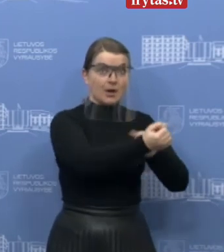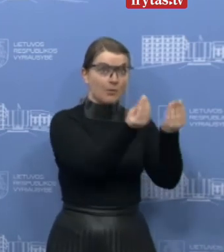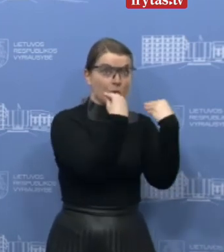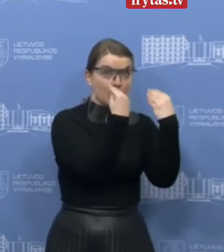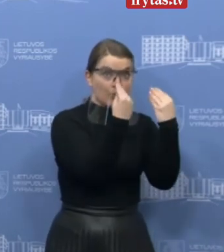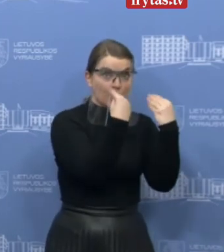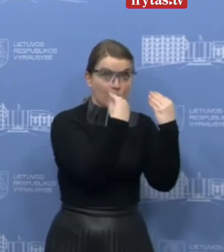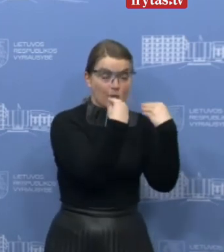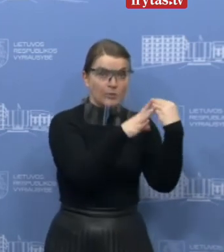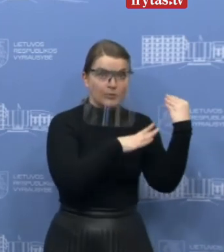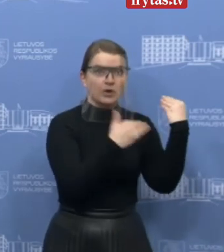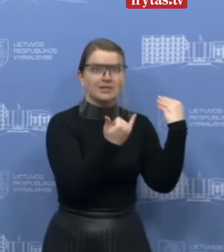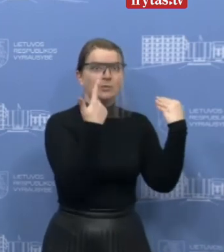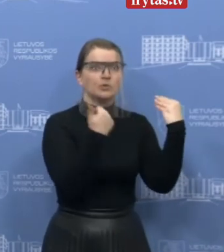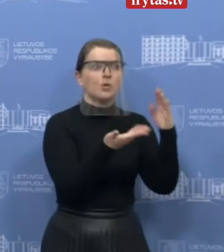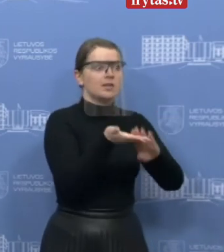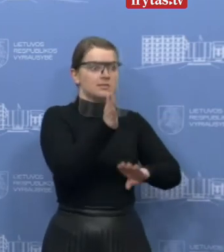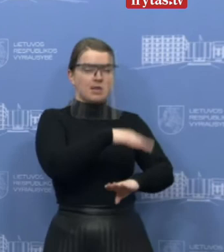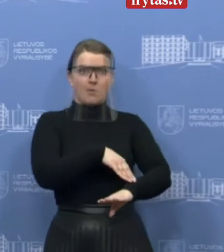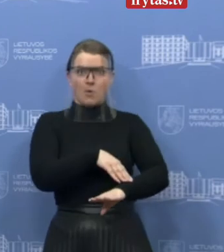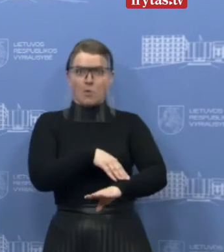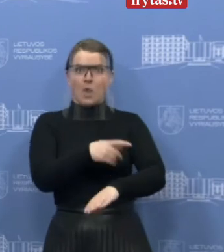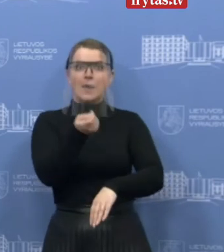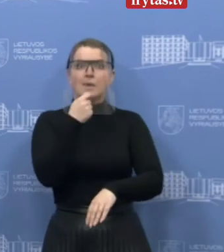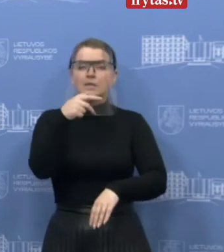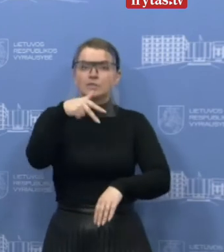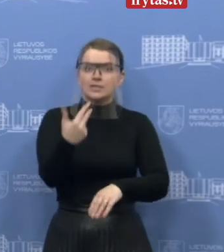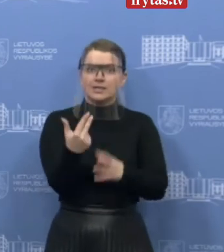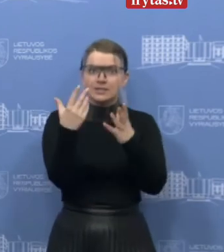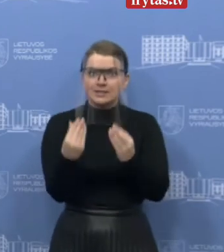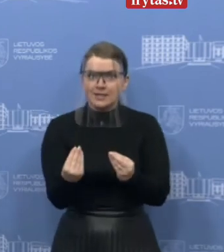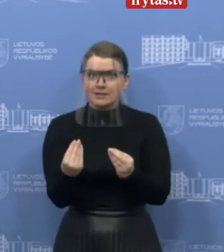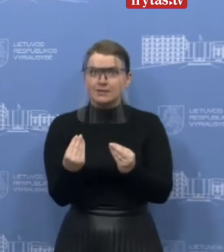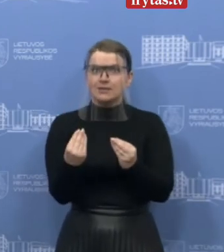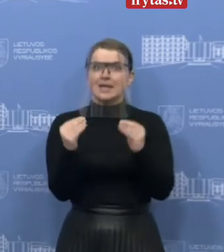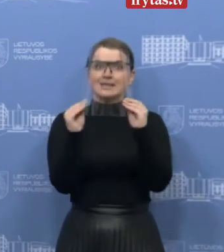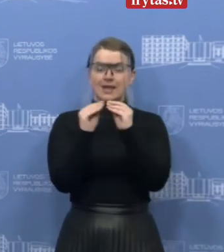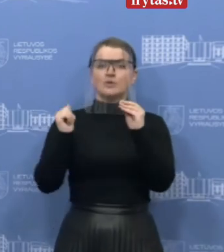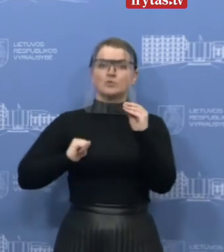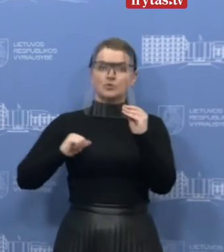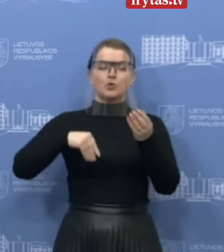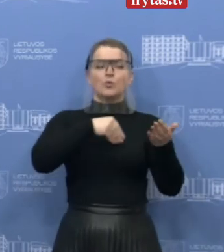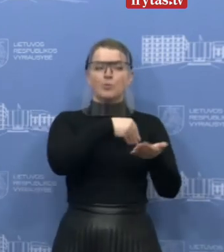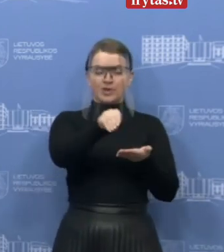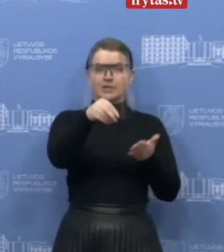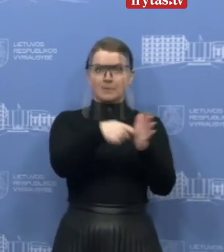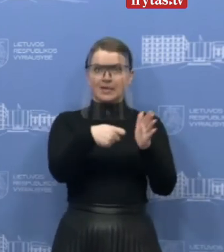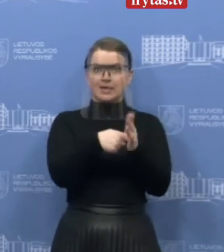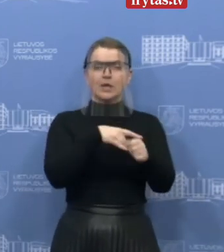grįžti namo. Kaip mums žinoma, balandžio trečią dieną, dešimt iš jų yra jau įsigė bilietus, minėtų